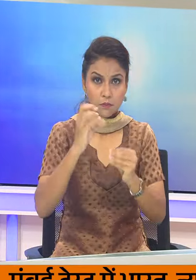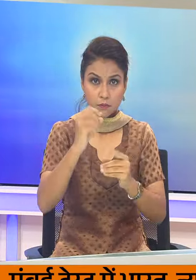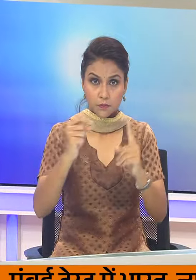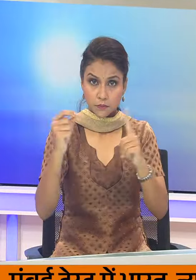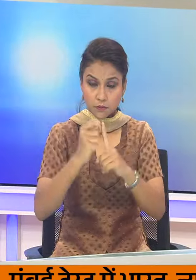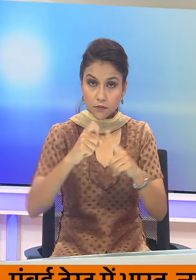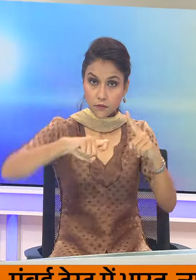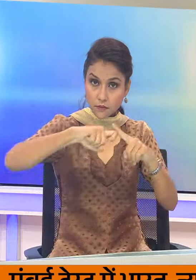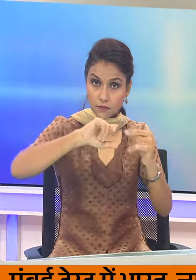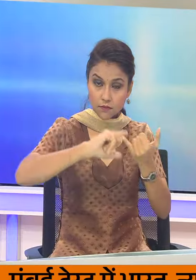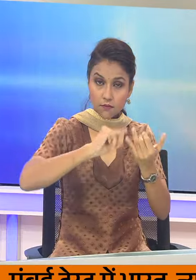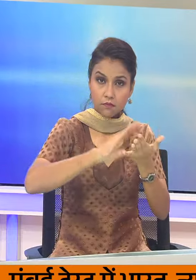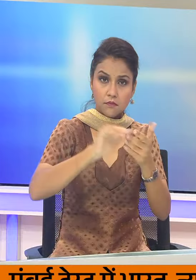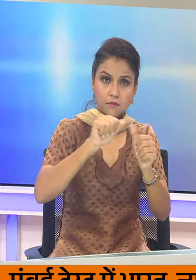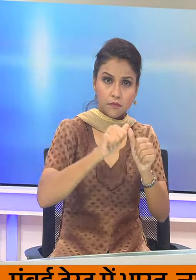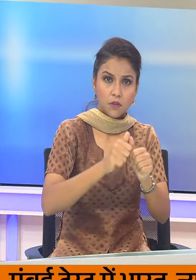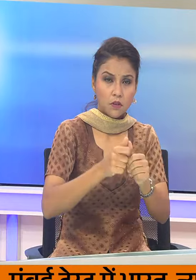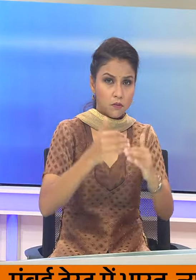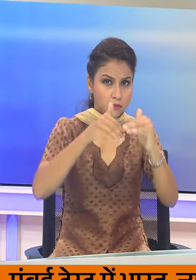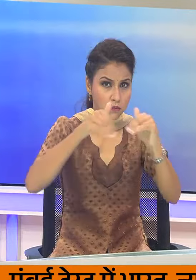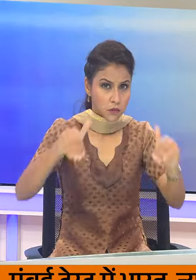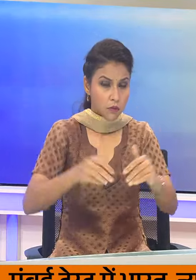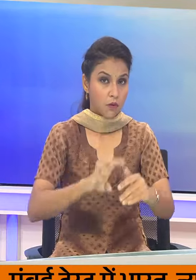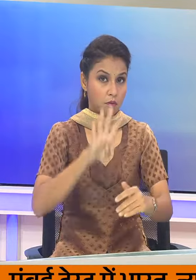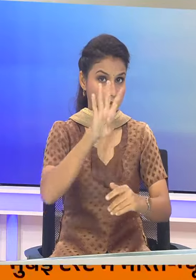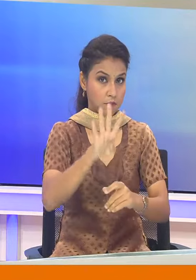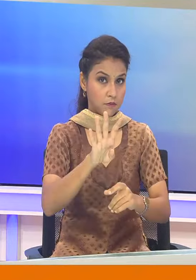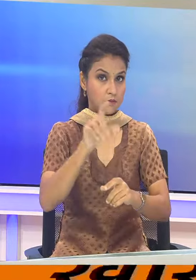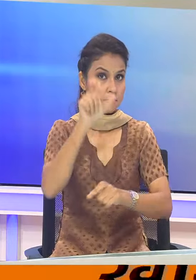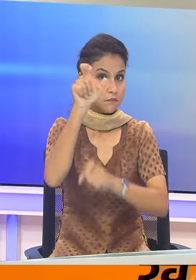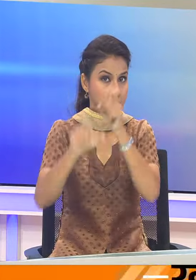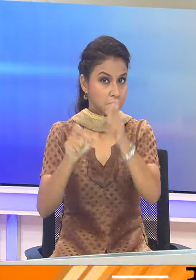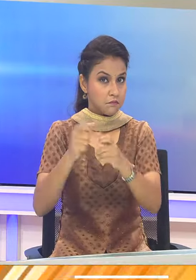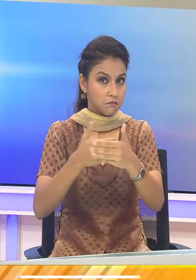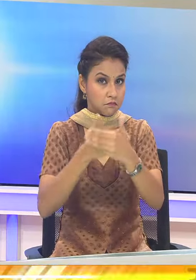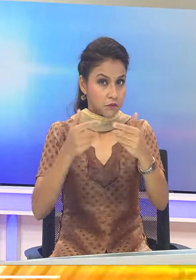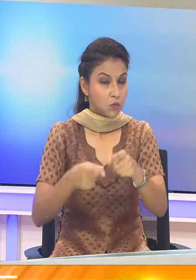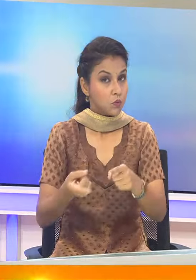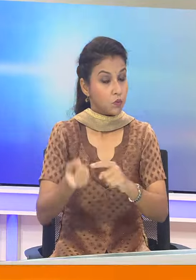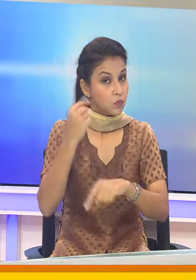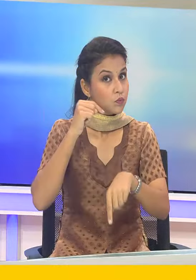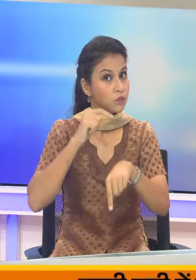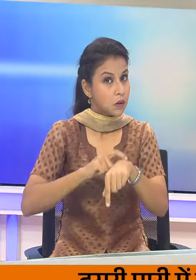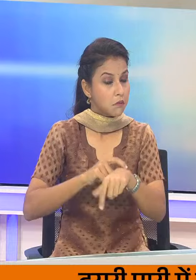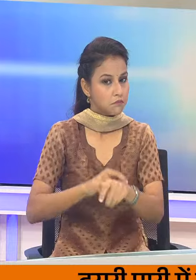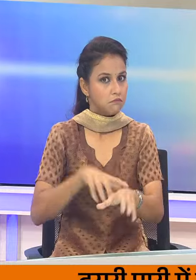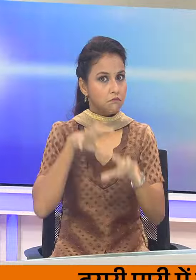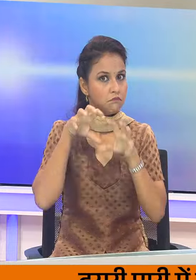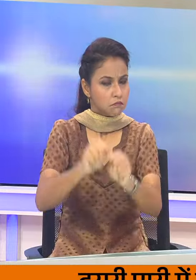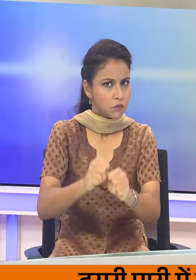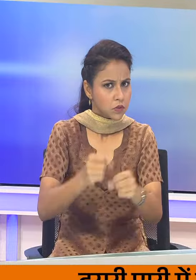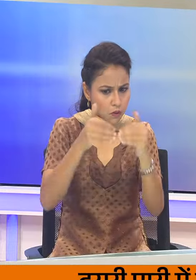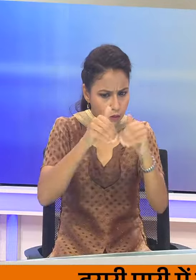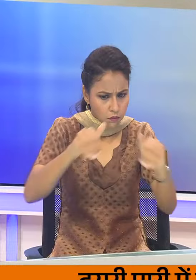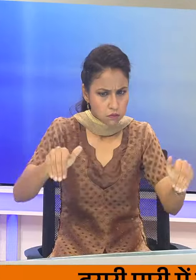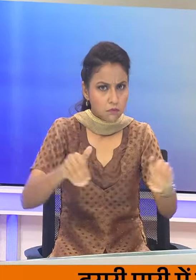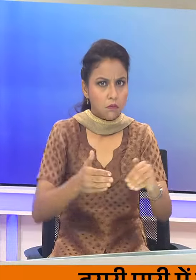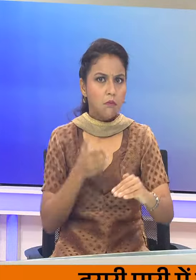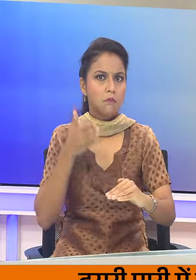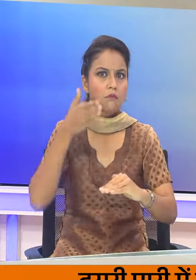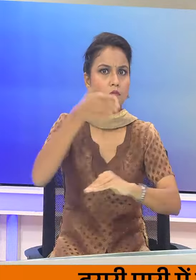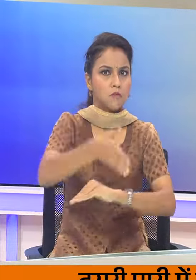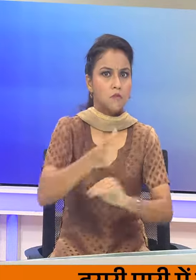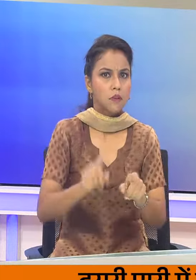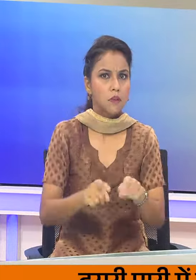कमला सागर के सीमा सुरक्षा बलों ने चार बांगलदेशी नागरिकों को उस समय गिरफतार किया जब वो सीमा पर लगे बार को पार